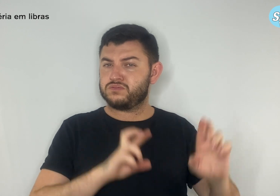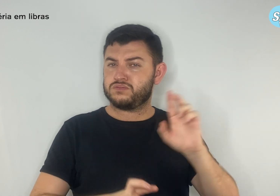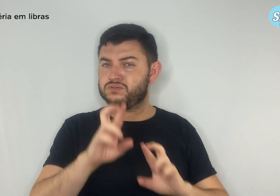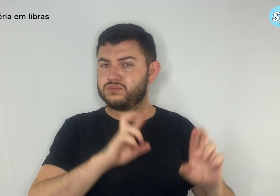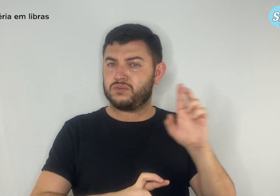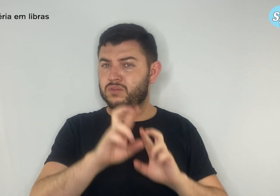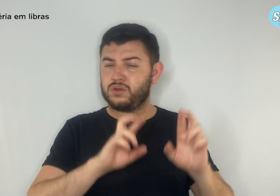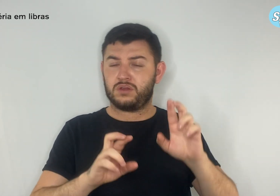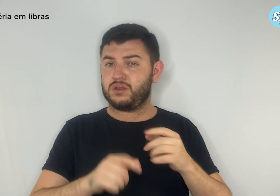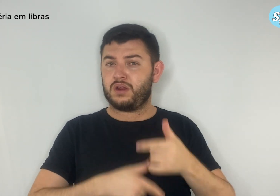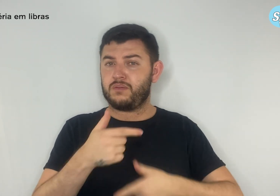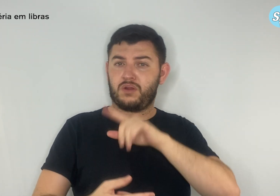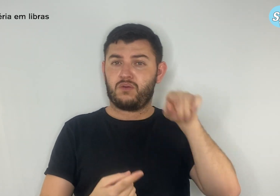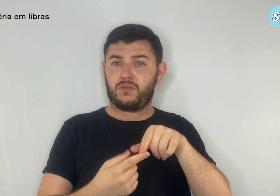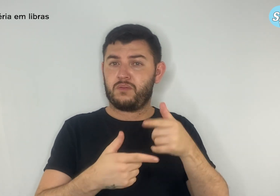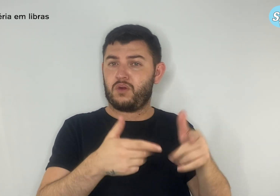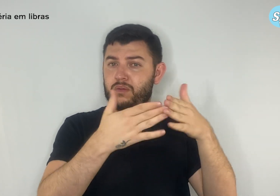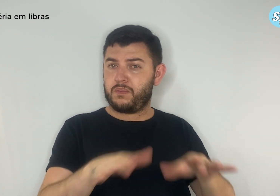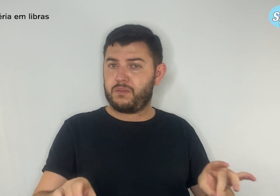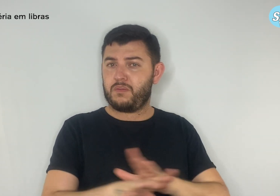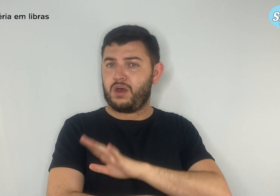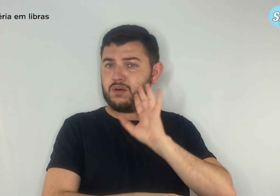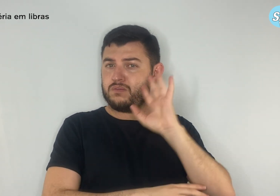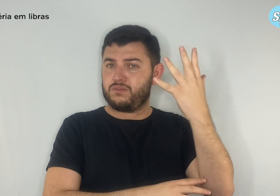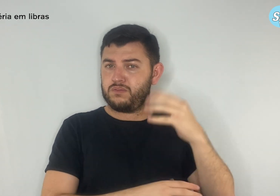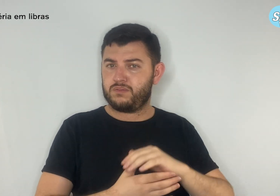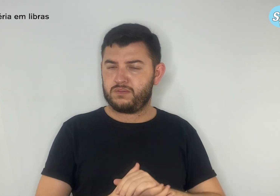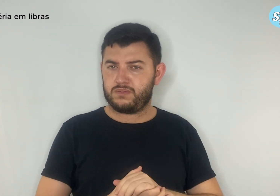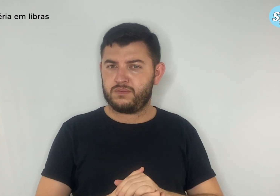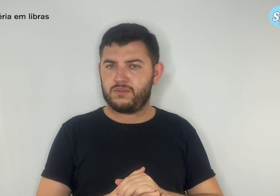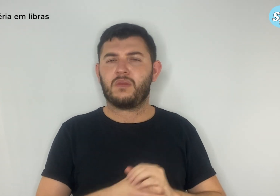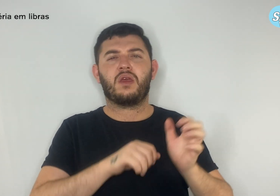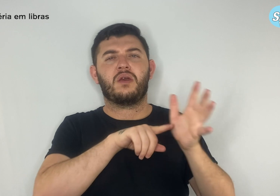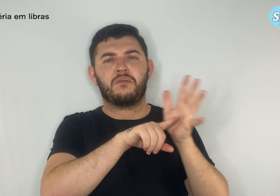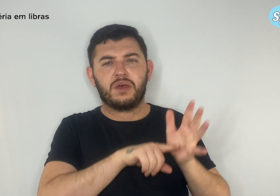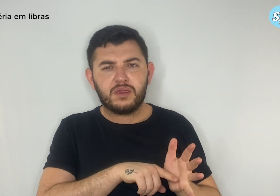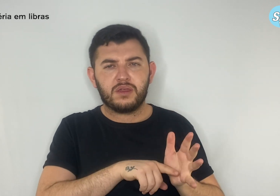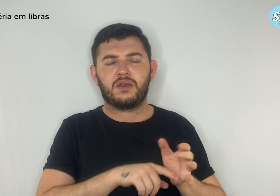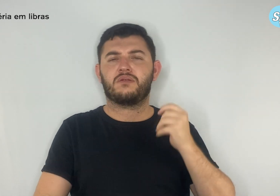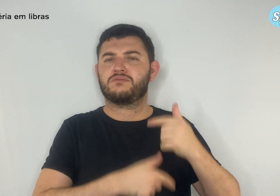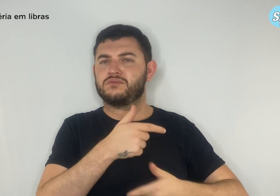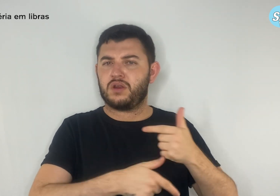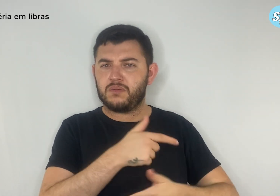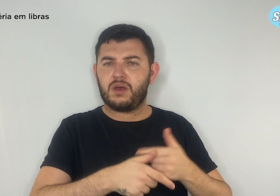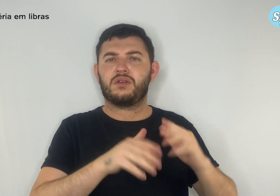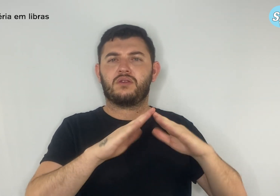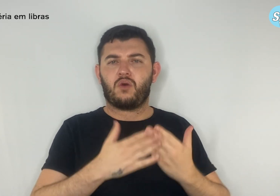direção. Foram realizadas pesquisas, atividades nas escolas e no sindicato,